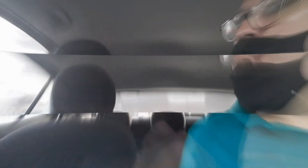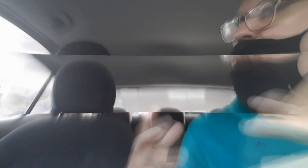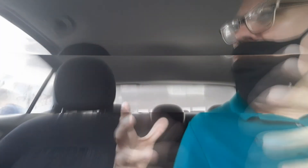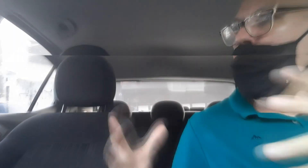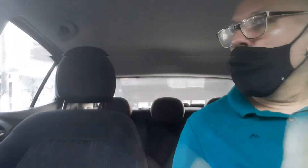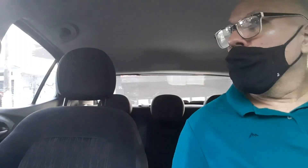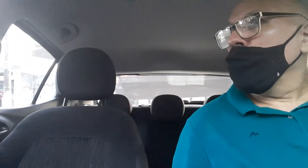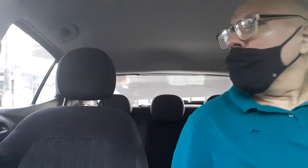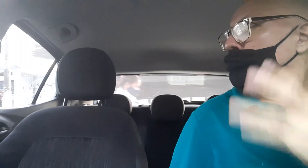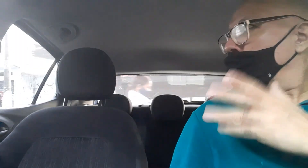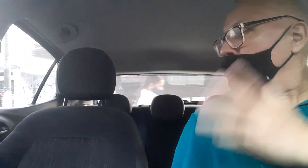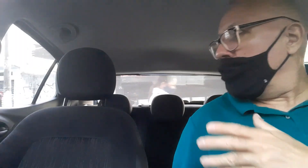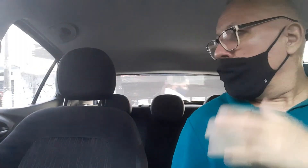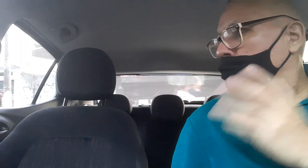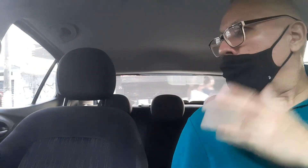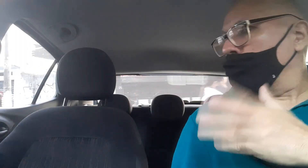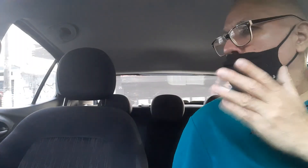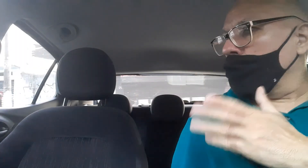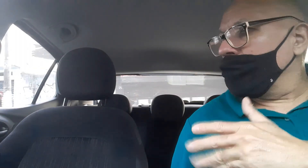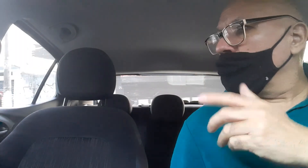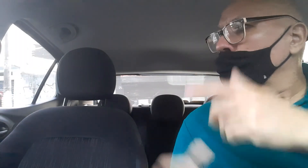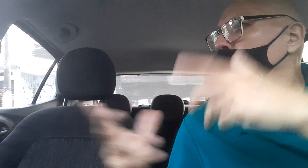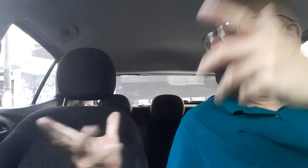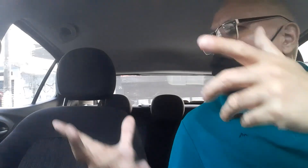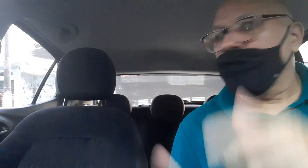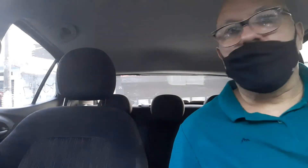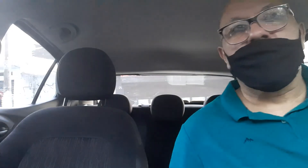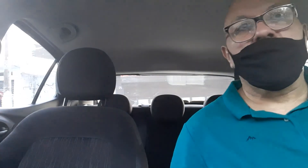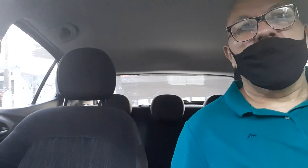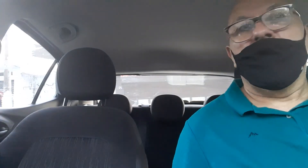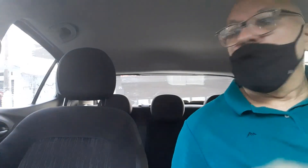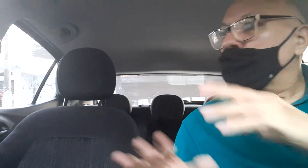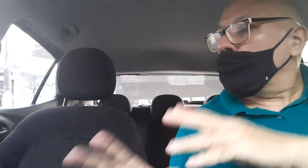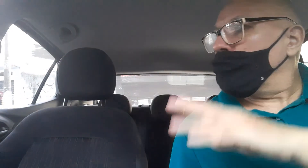faz o bem, Te traz a paz,